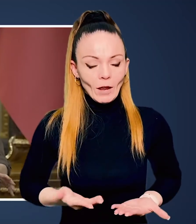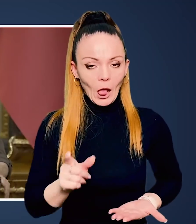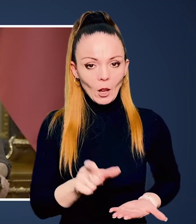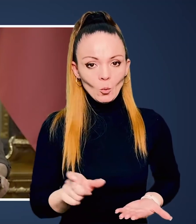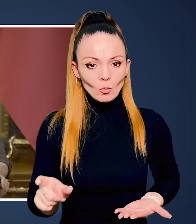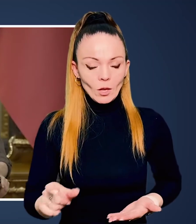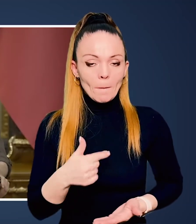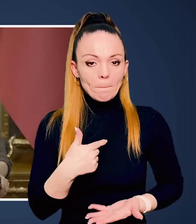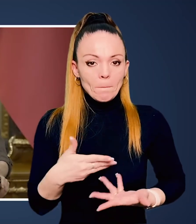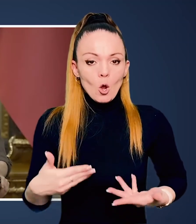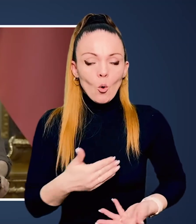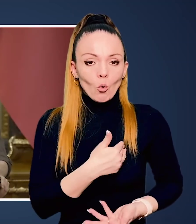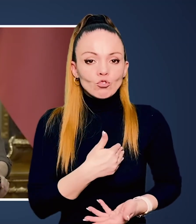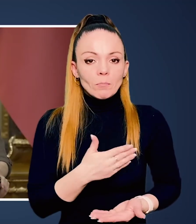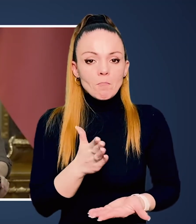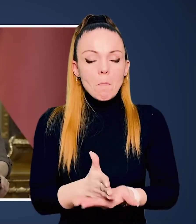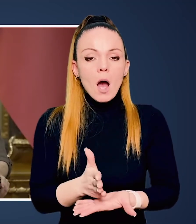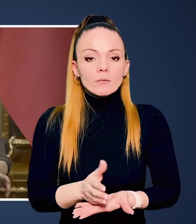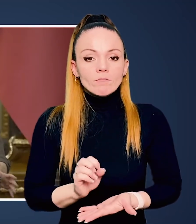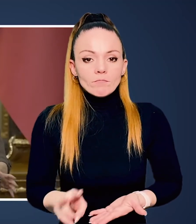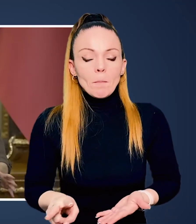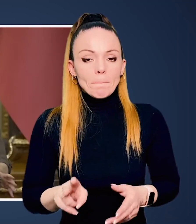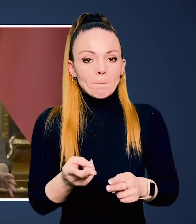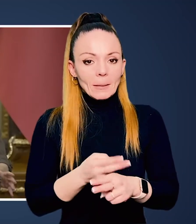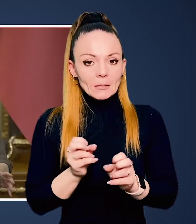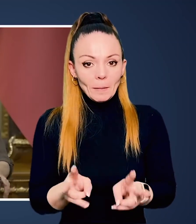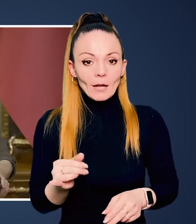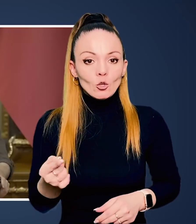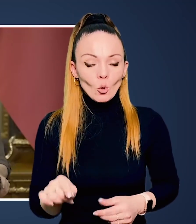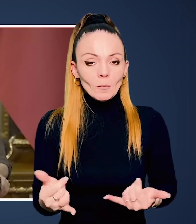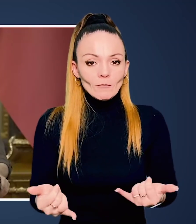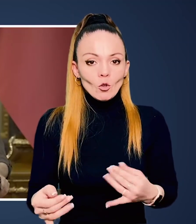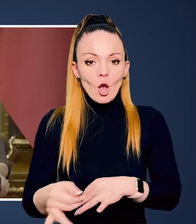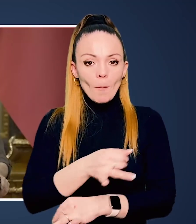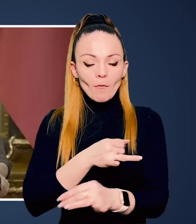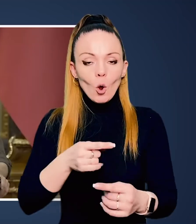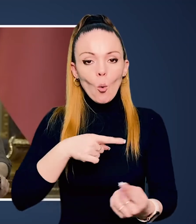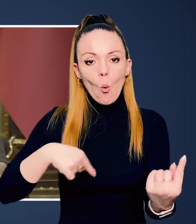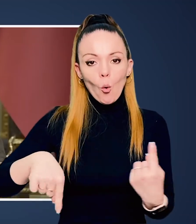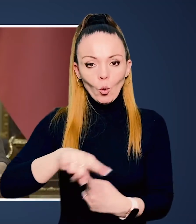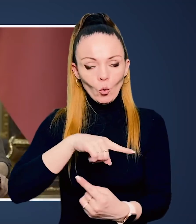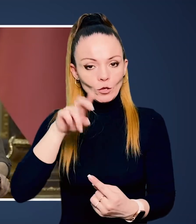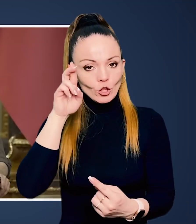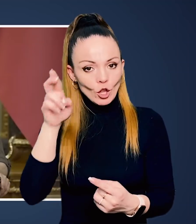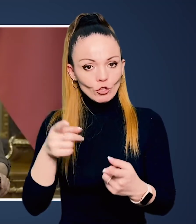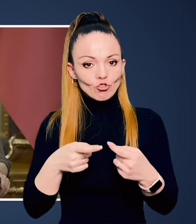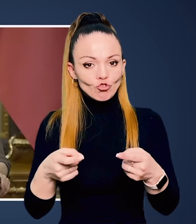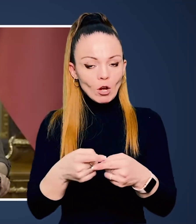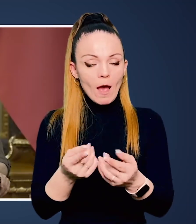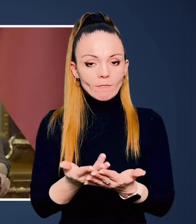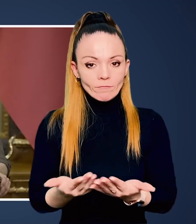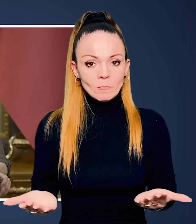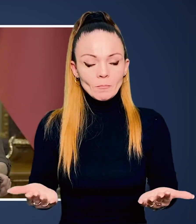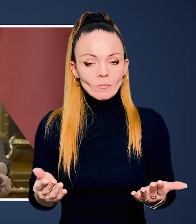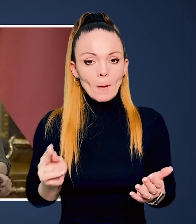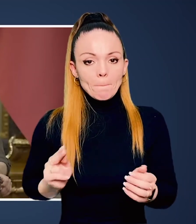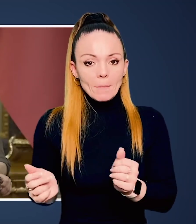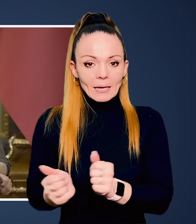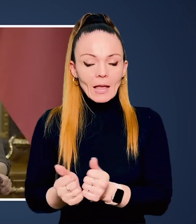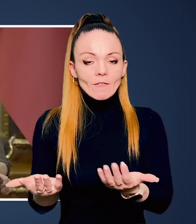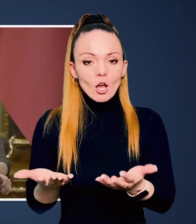Хоч ми не в НАТО, але ми живі люди і хочемо також мати безпеку. Тому сьогодні ми обговорюємо коло